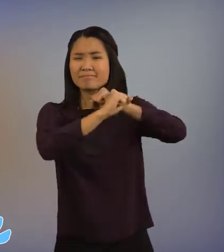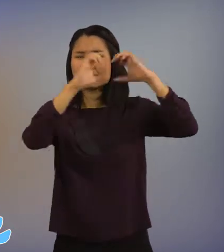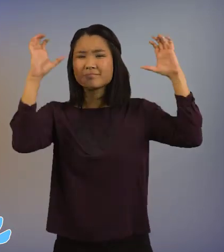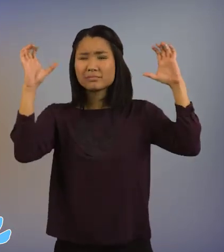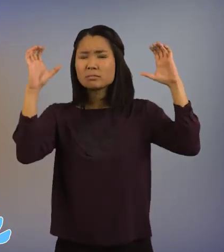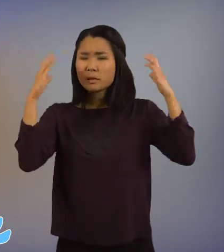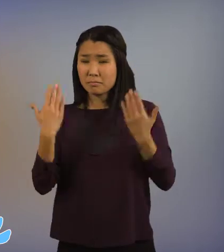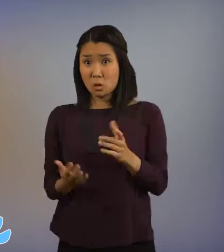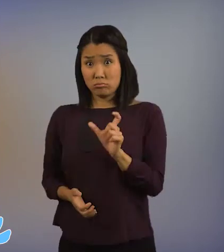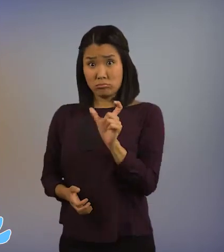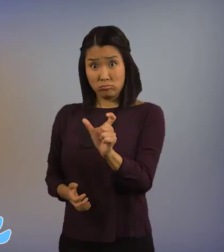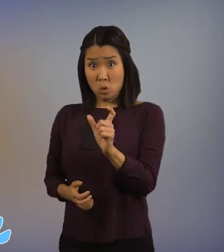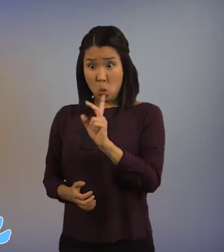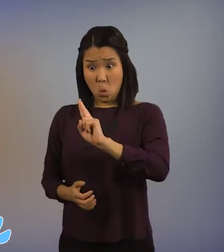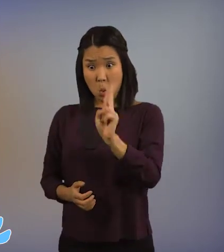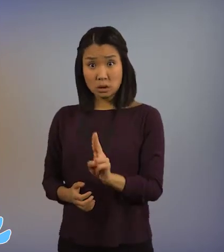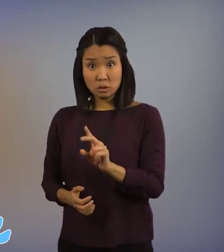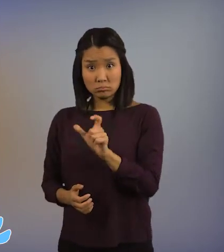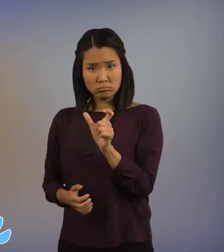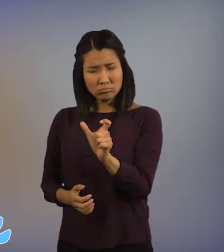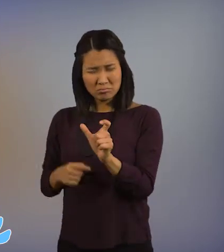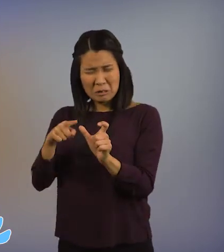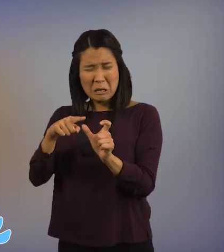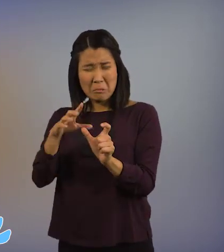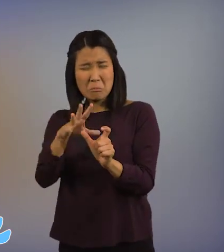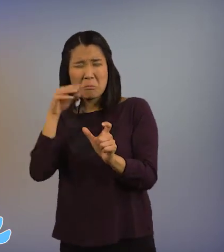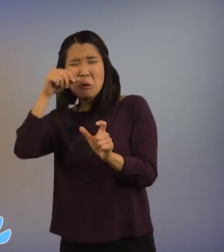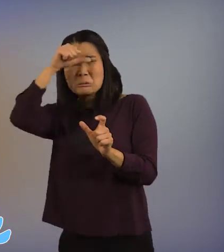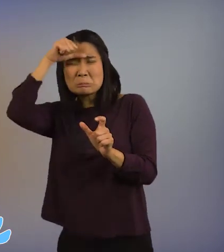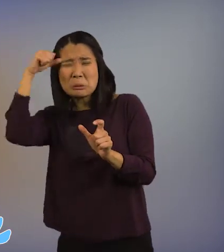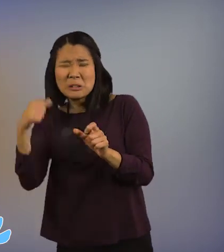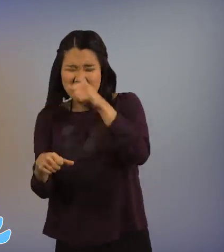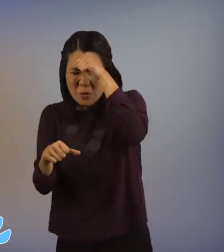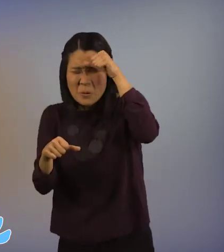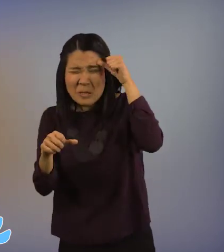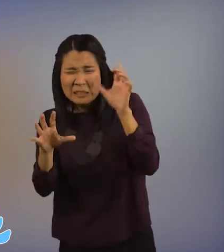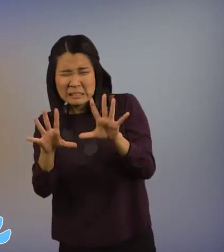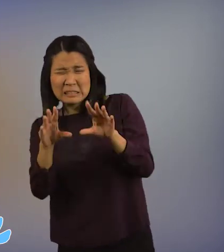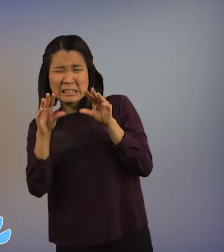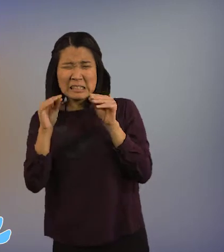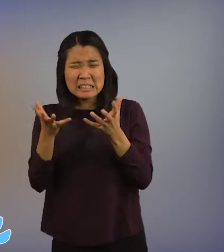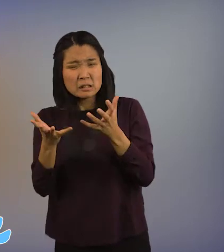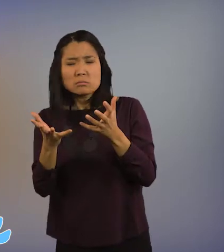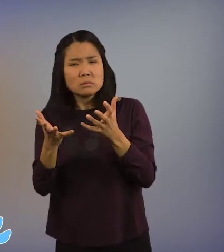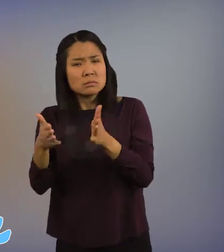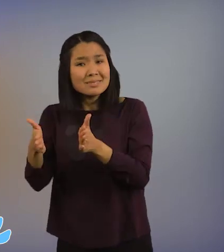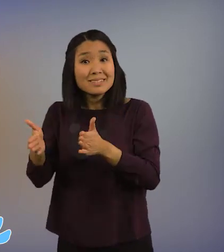barn, genom att sätta konstfrön både här och där. Konsten kan upplevas både anspråksfull och